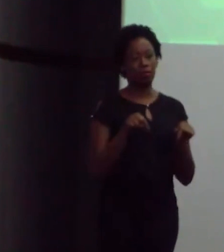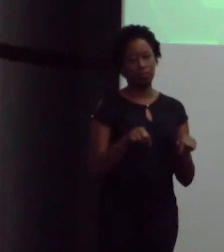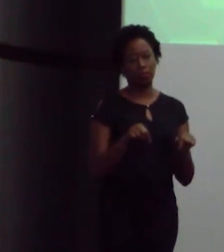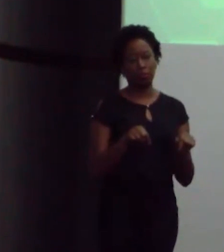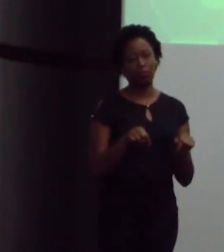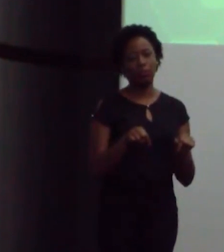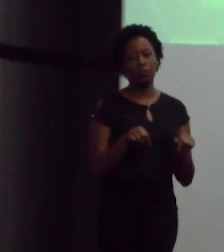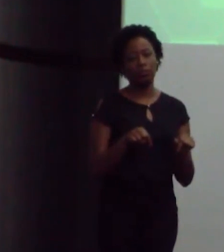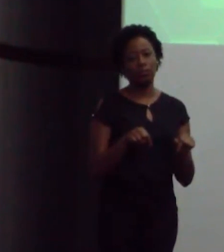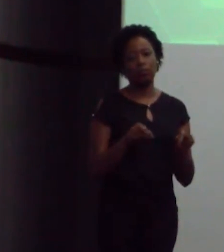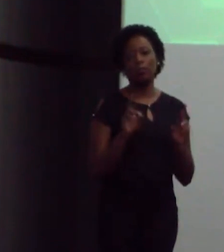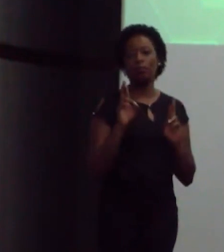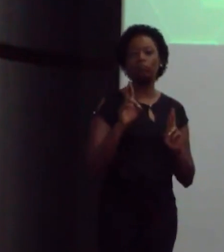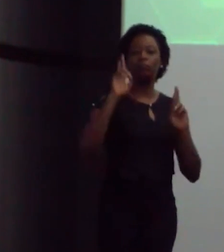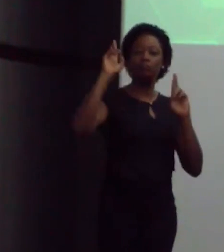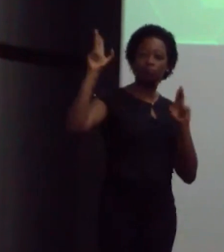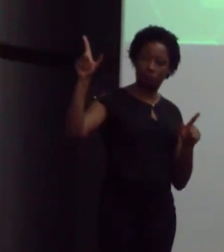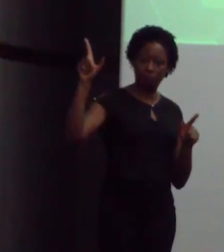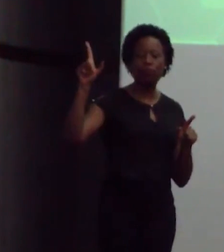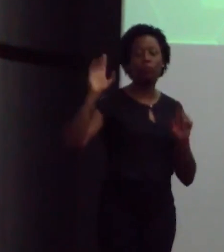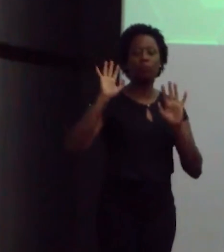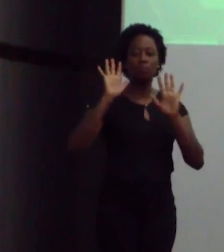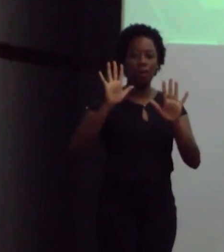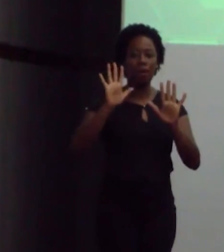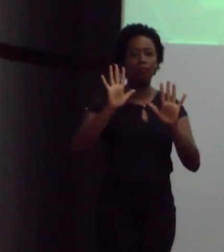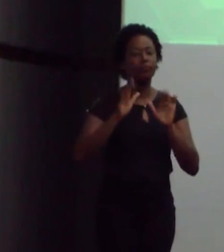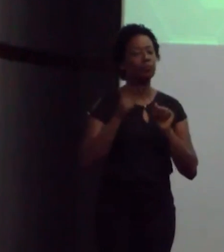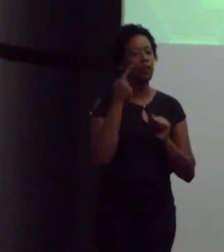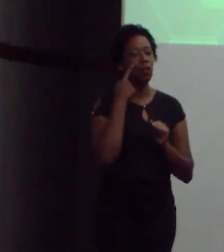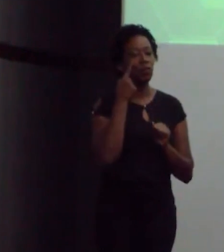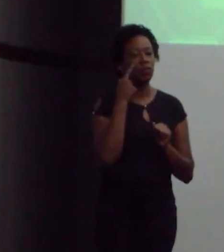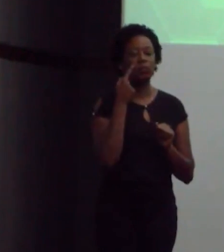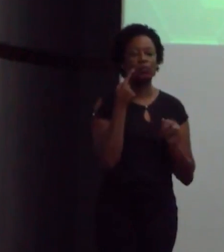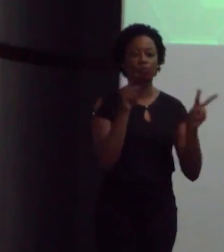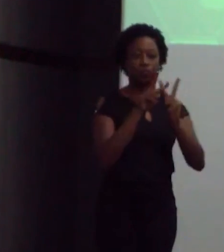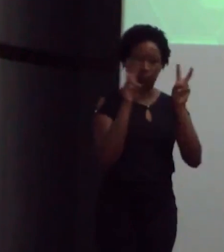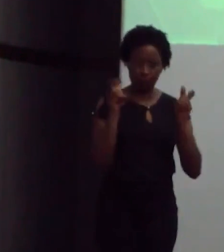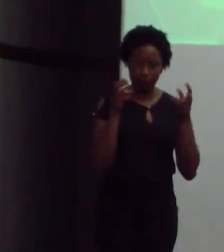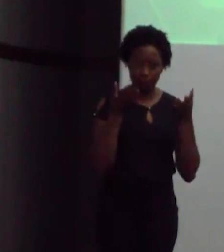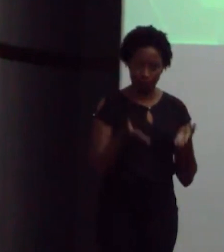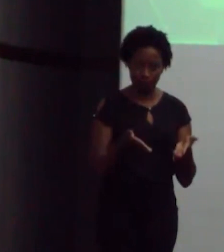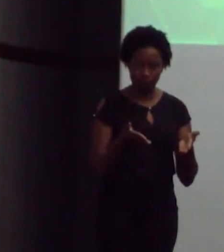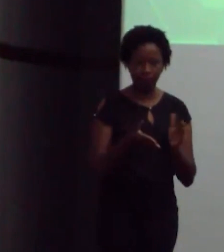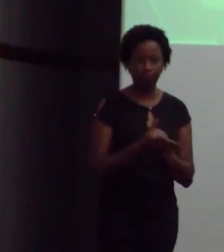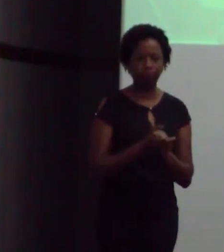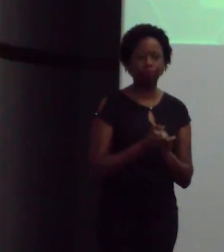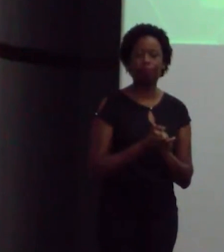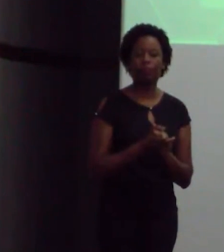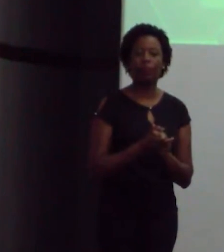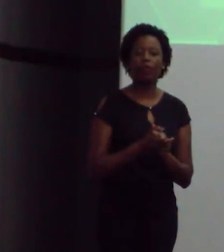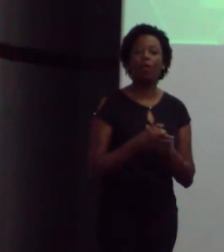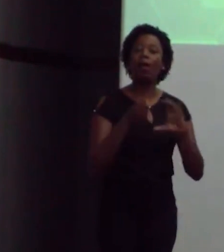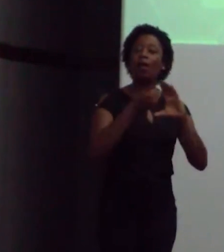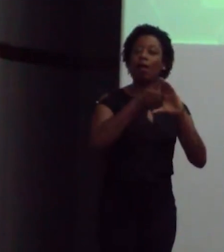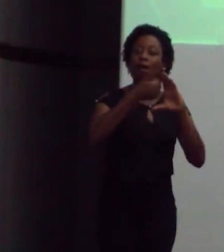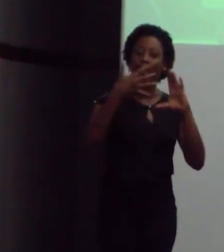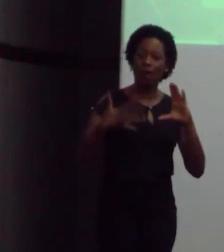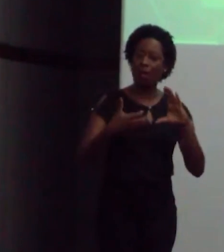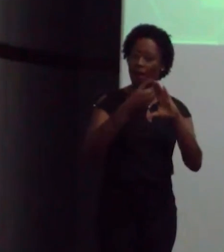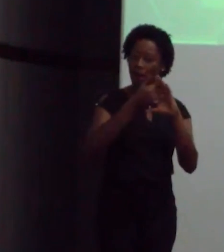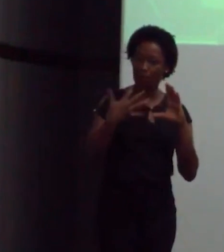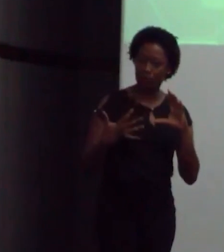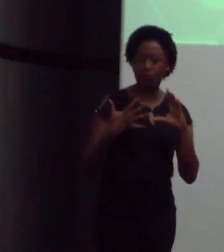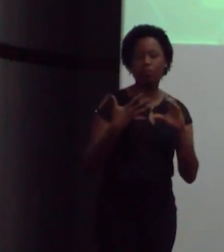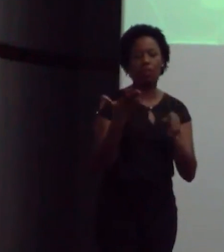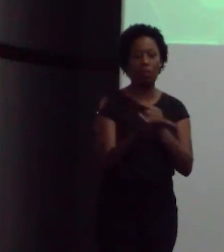bastante diversa. Mas, voltando para o tema da característica da matriz